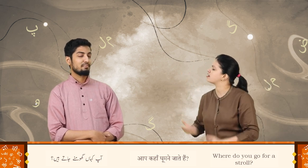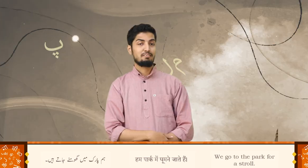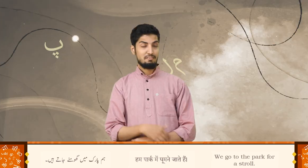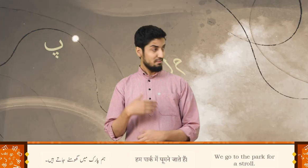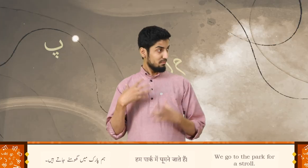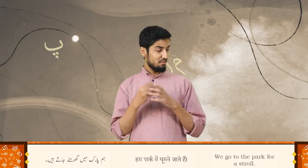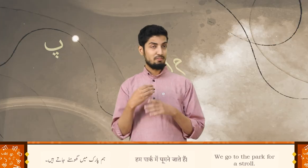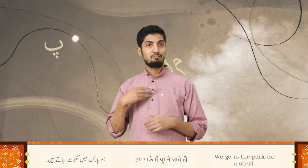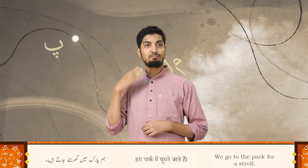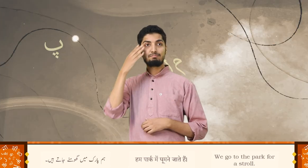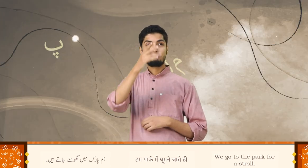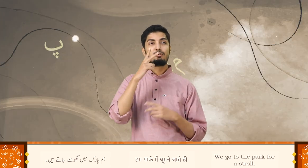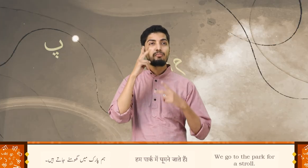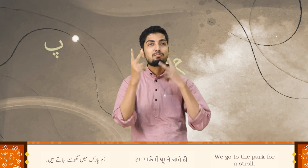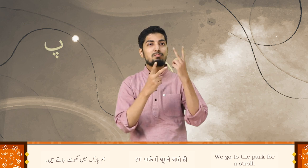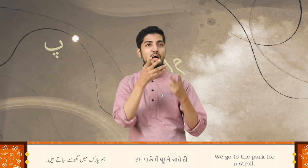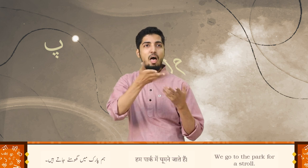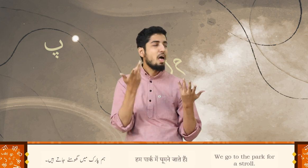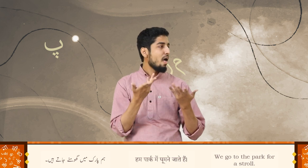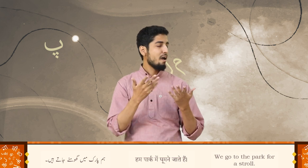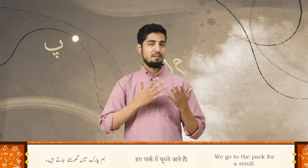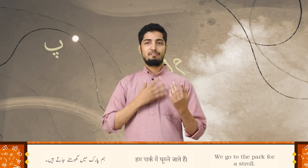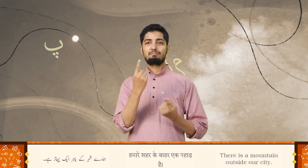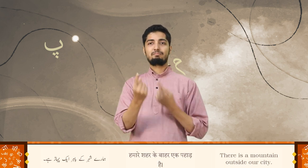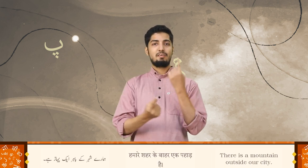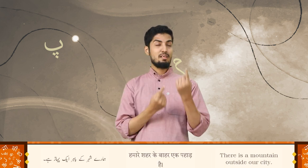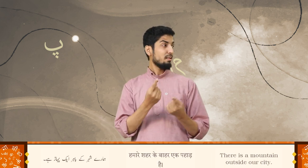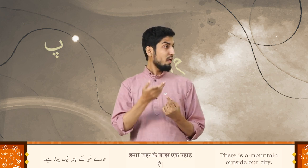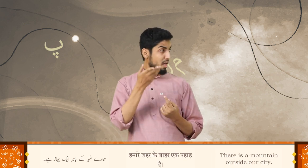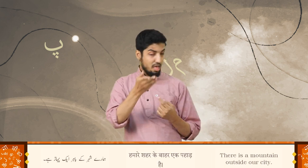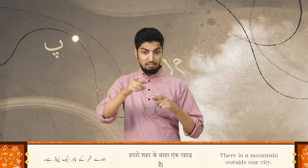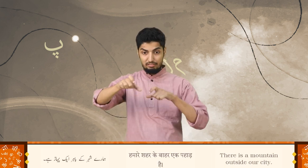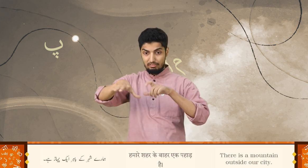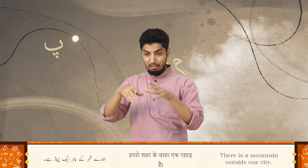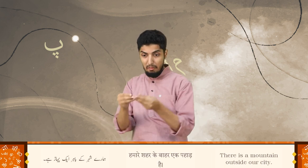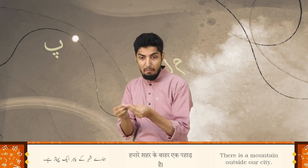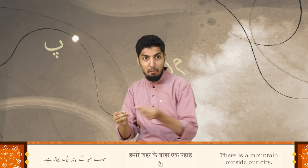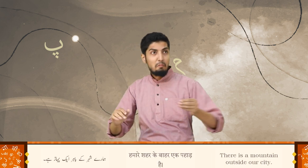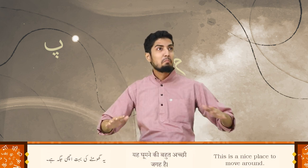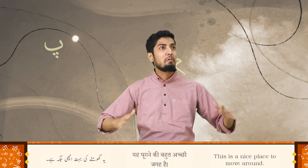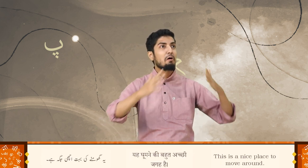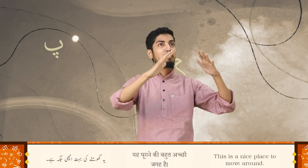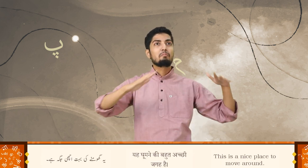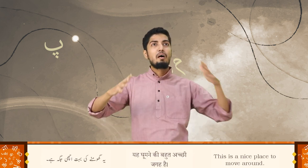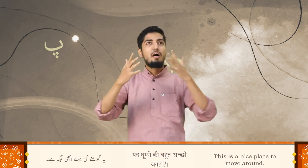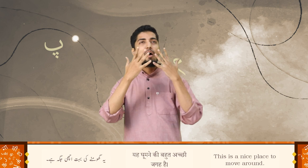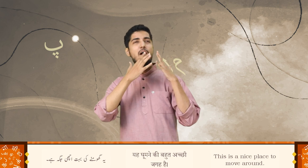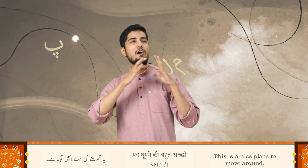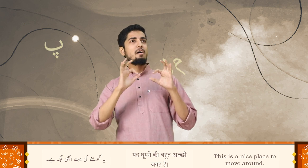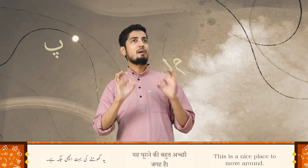ہم پارک میں گھومنے جاتے ہیں ہمارے شہر کے باہر ایک پہاڑ ہے یہ گھومنے کی بہت اچھی جگہ